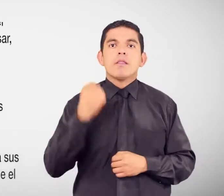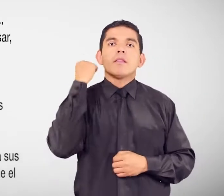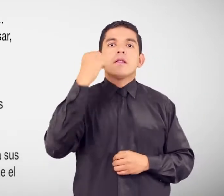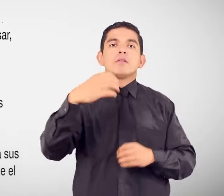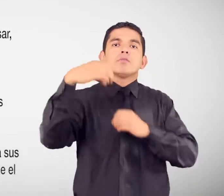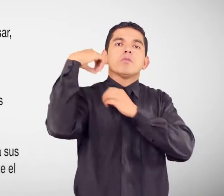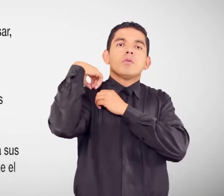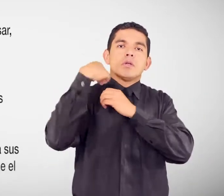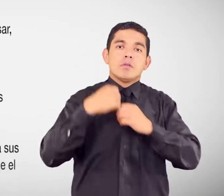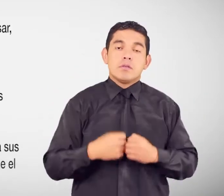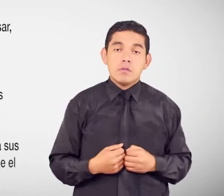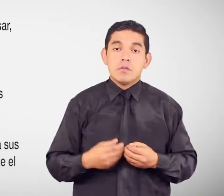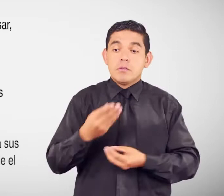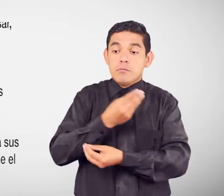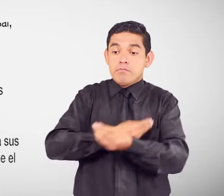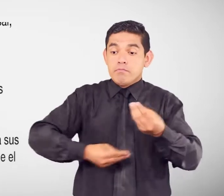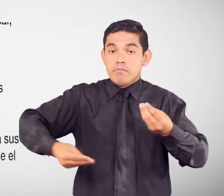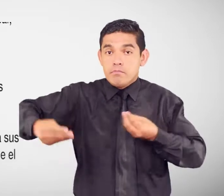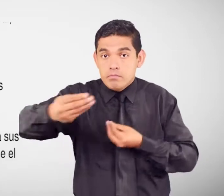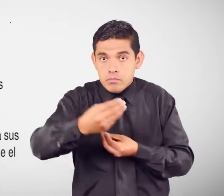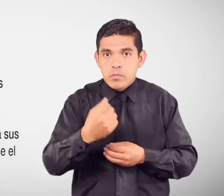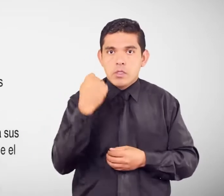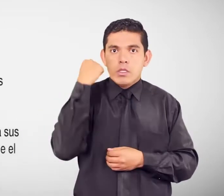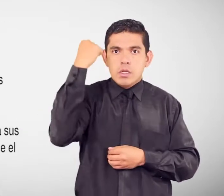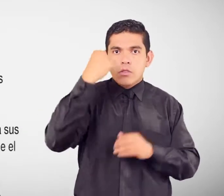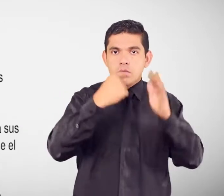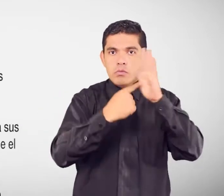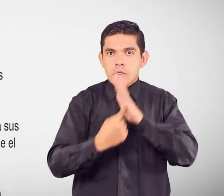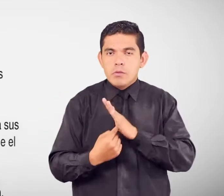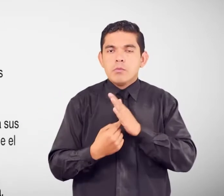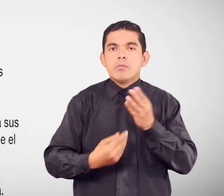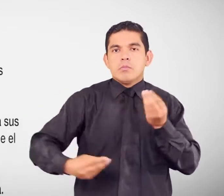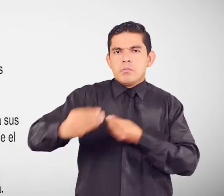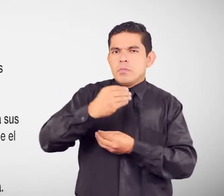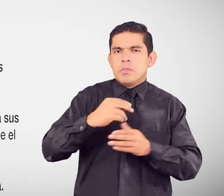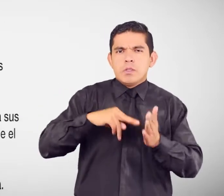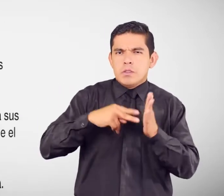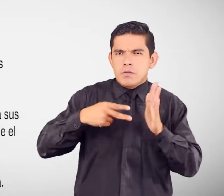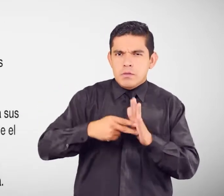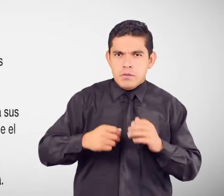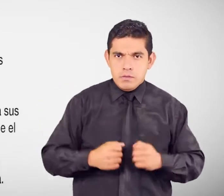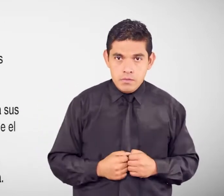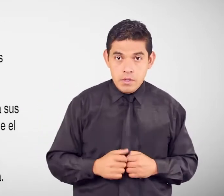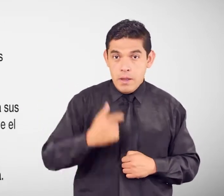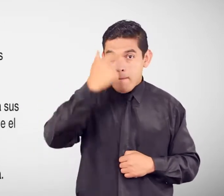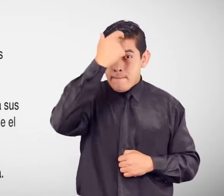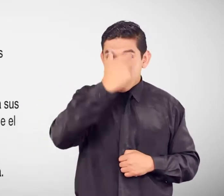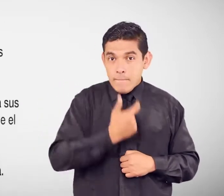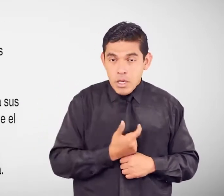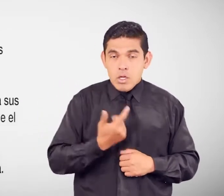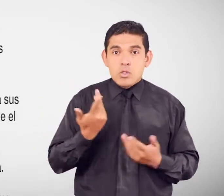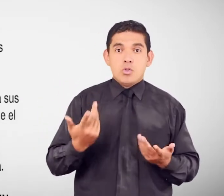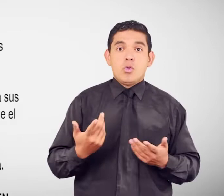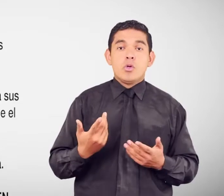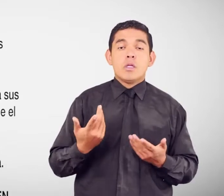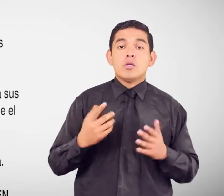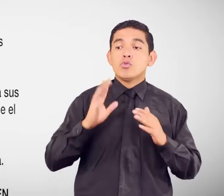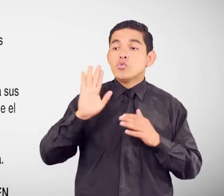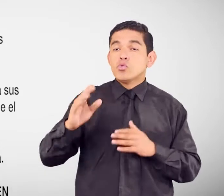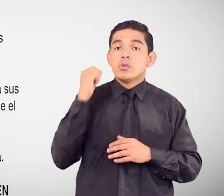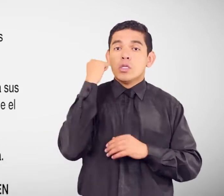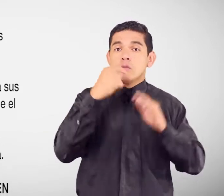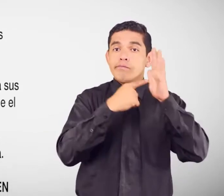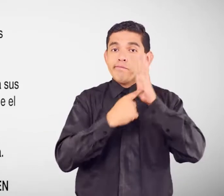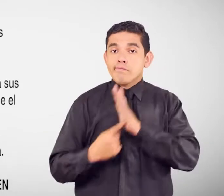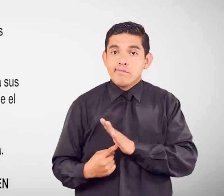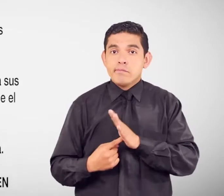violación A los derechos humanos ¿En qué consiste? Toda persona Que sufra Una violación A sus derechos humanos Tiene derecho A que